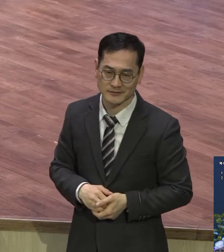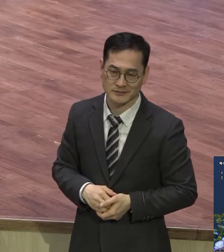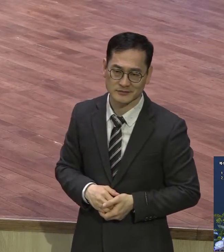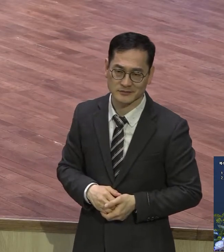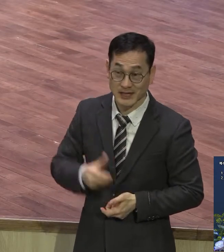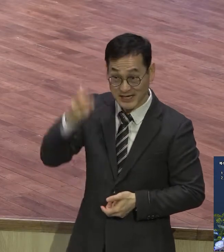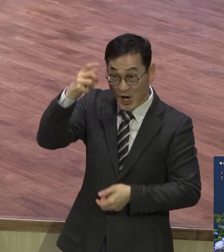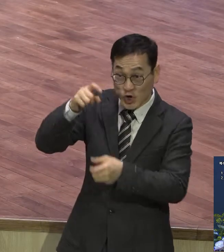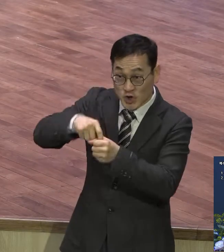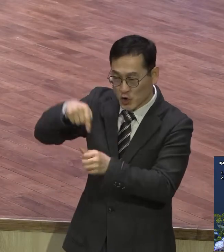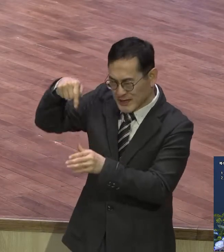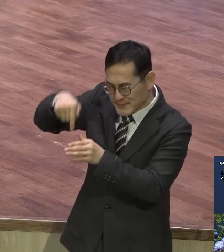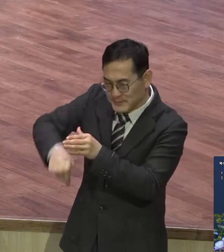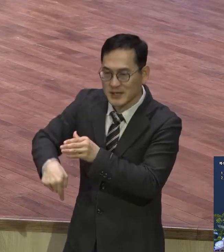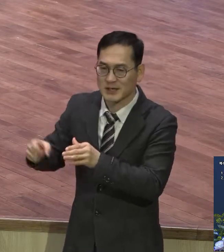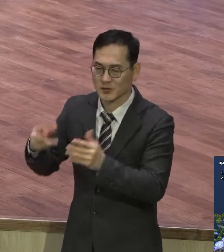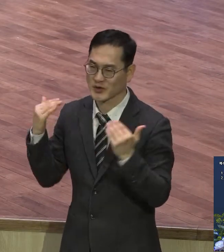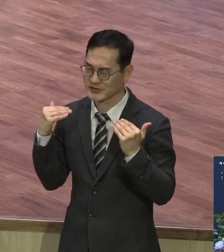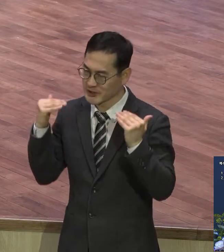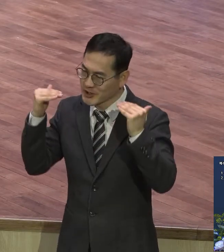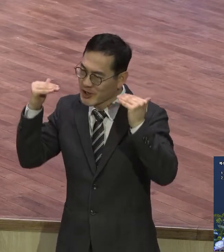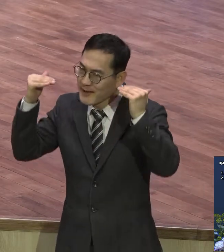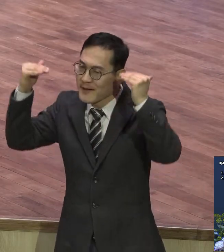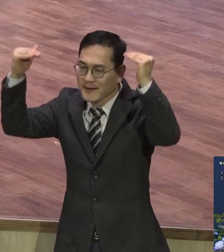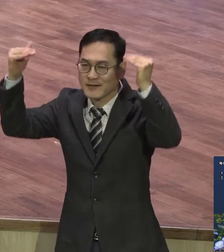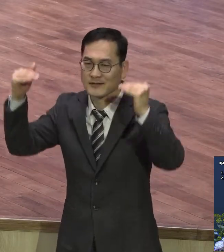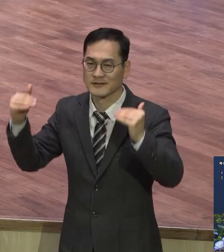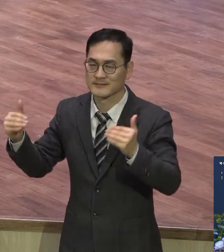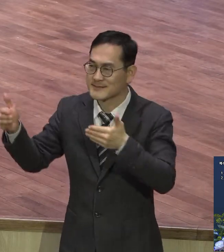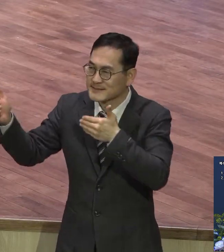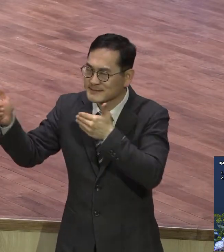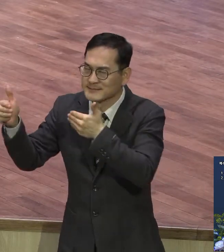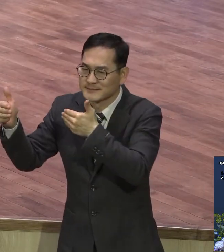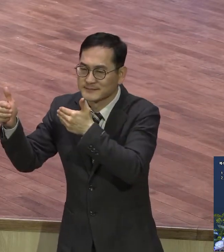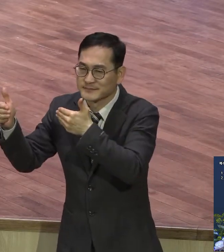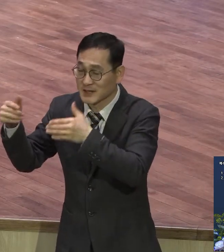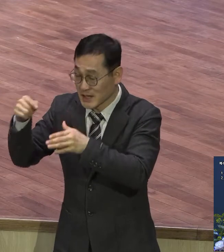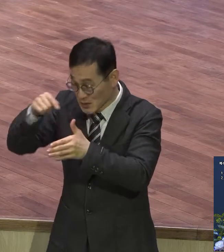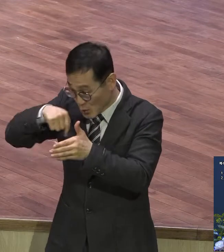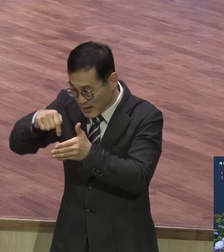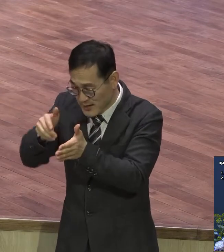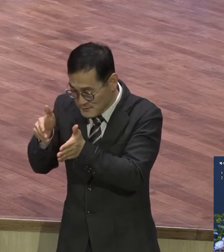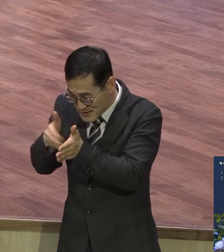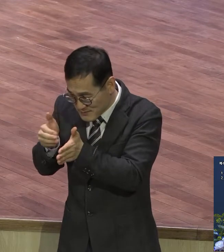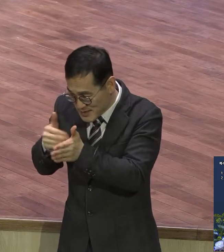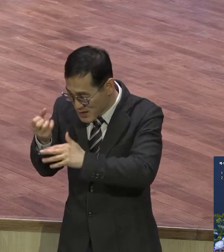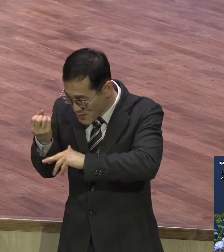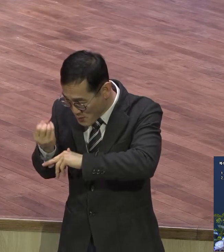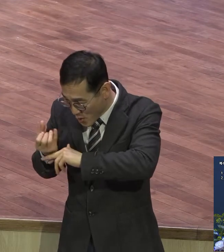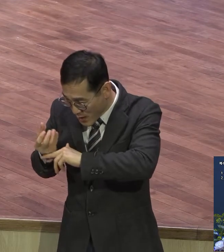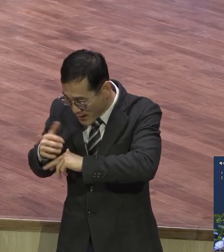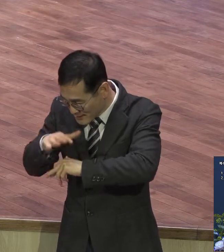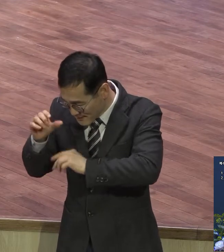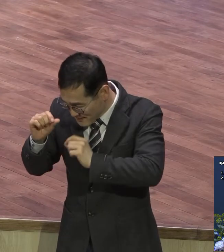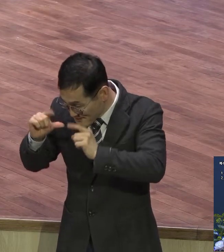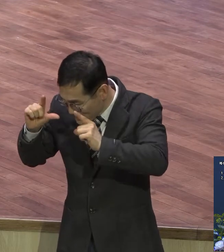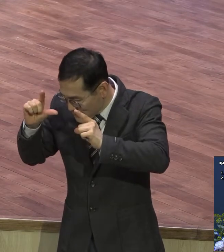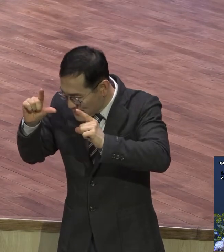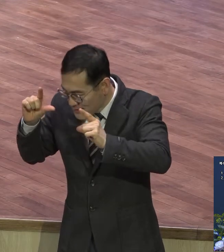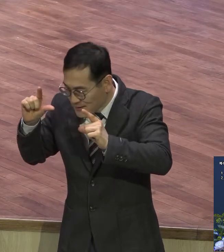점점점 성장하면서 그 속에 있는 비밀 그 보아 그 맛 그 능력